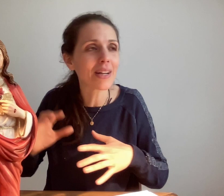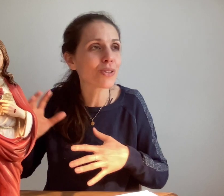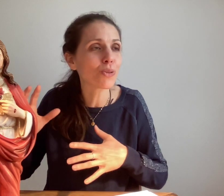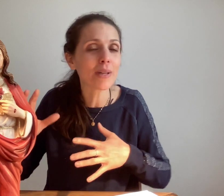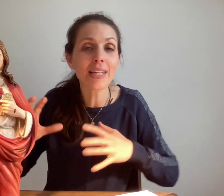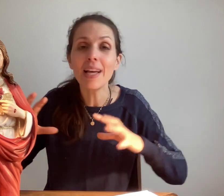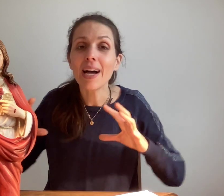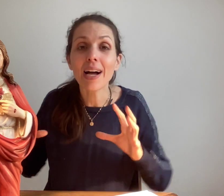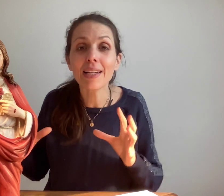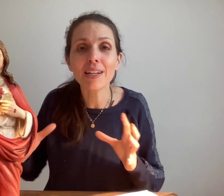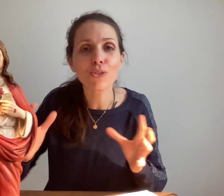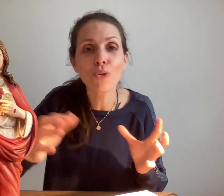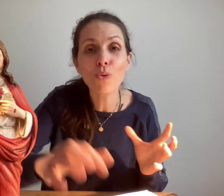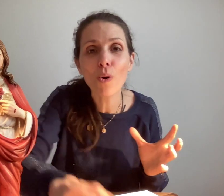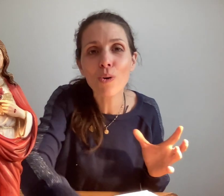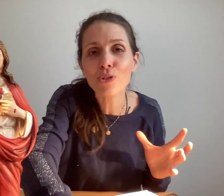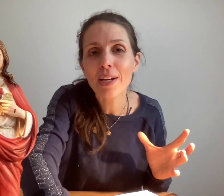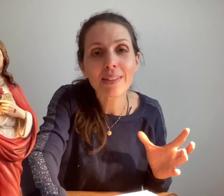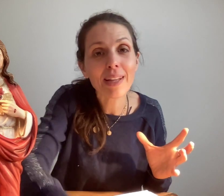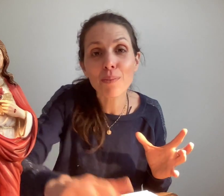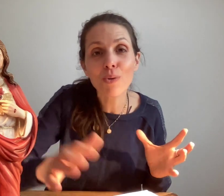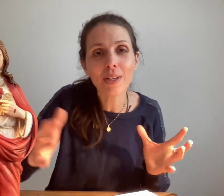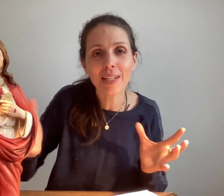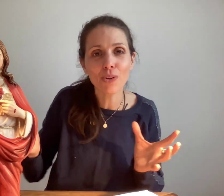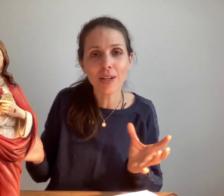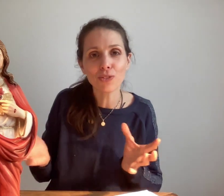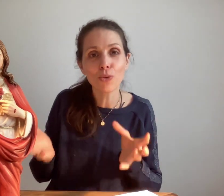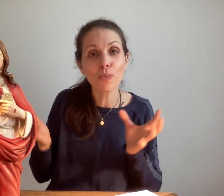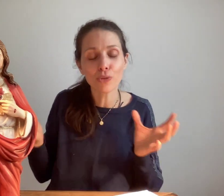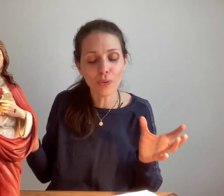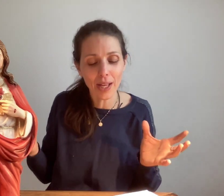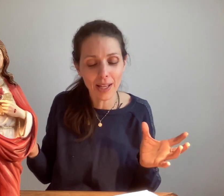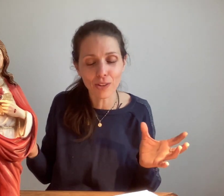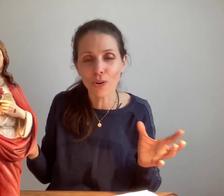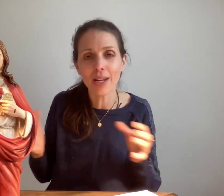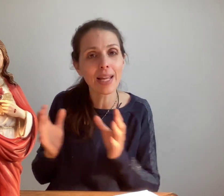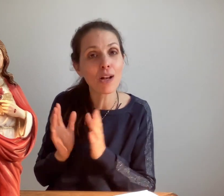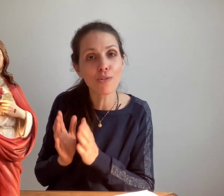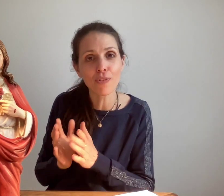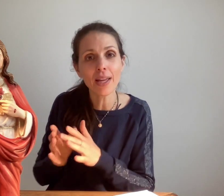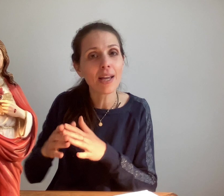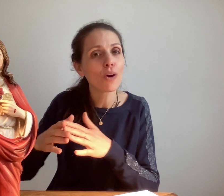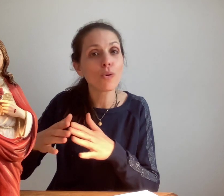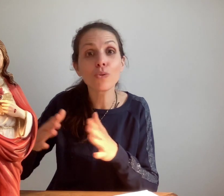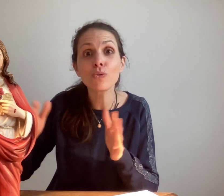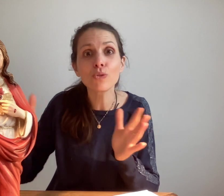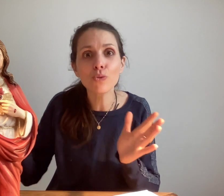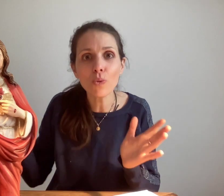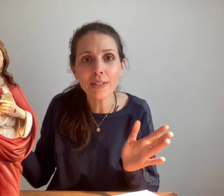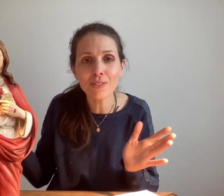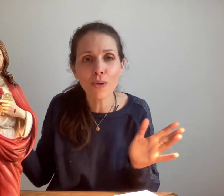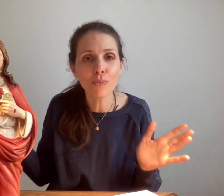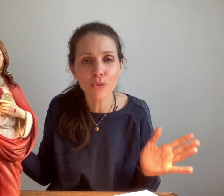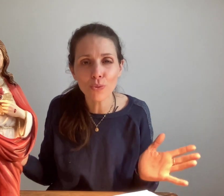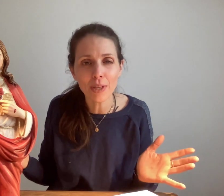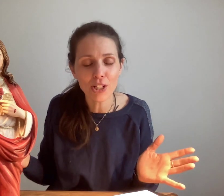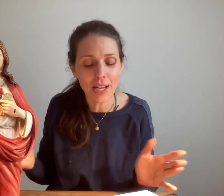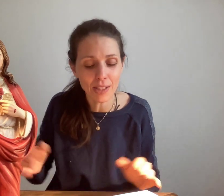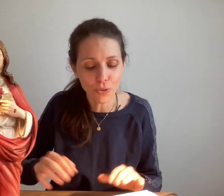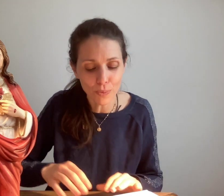un je te bénis, un acte de louange, d'amour et d'adoration pour son créateur. Et elle le fait au nom de tous les hommes, de toutes les générations.